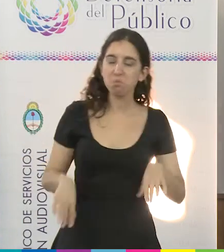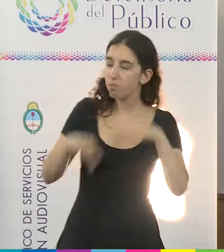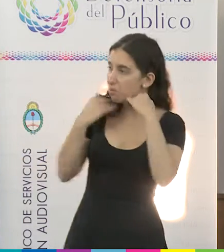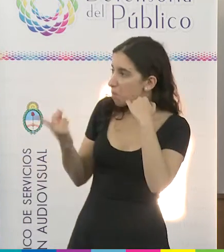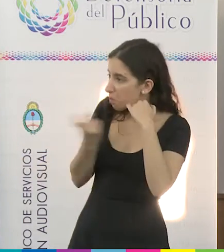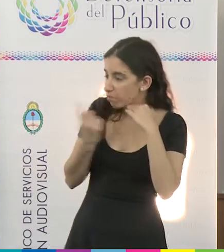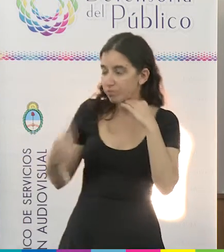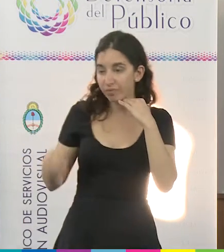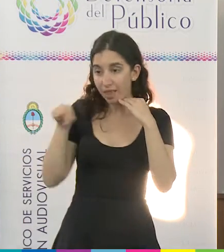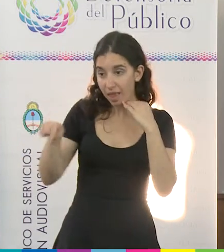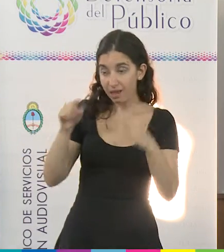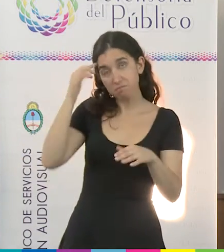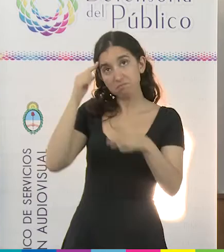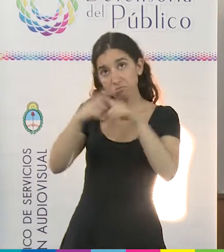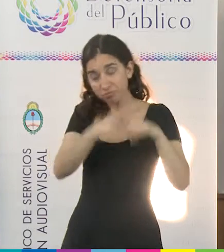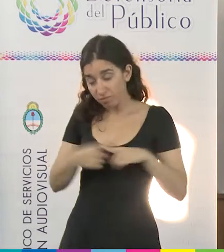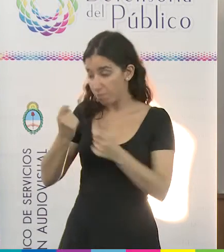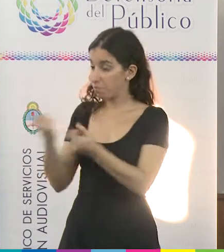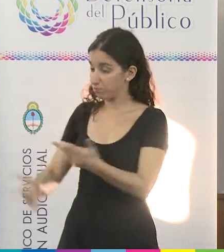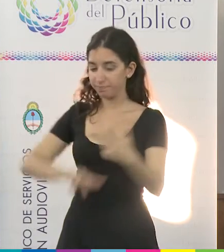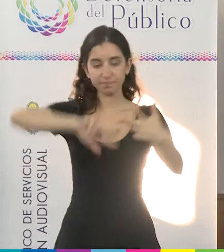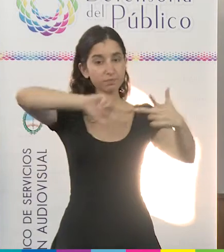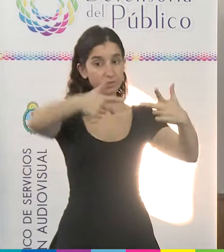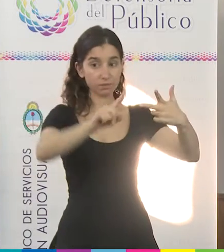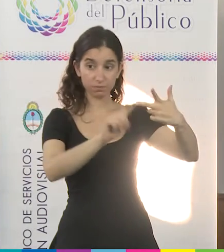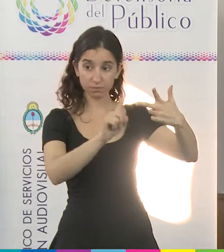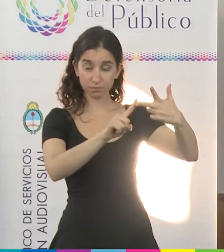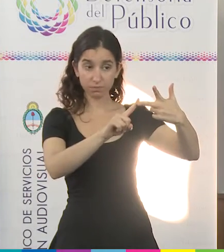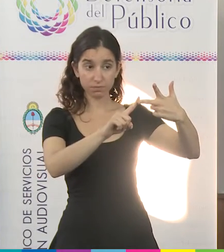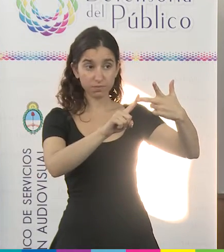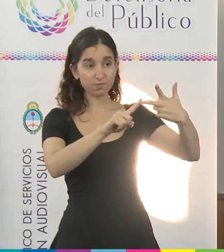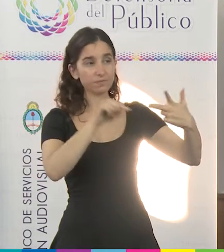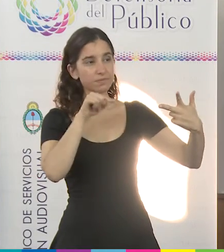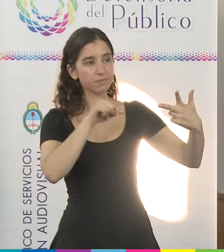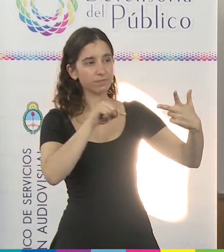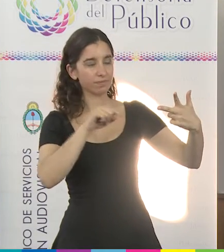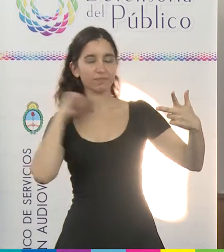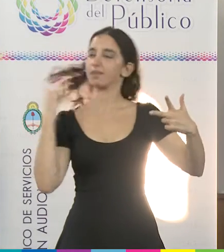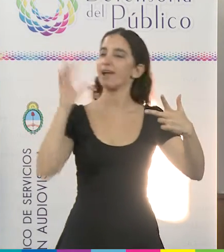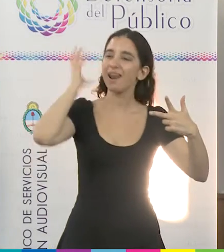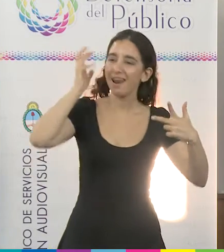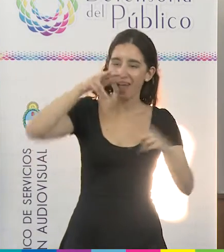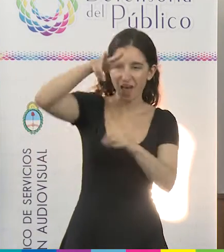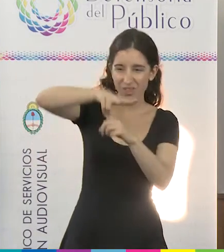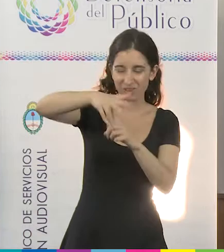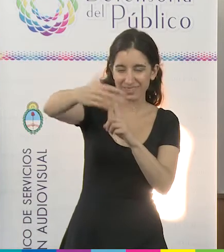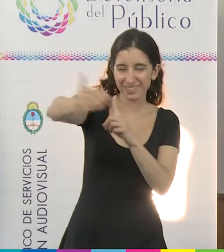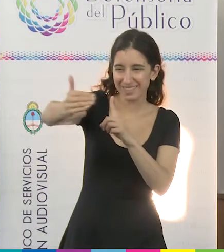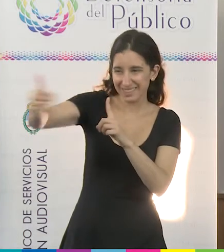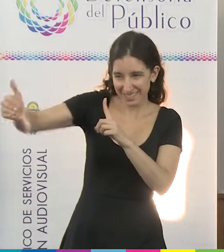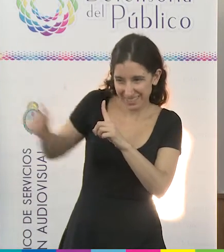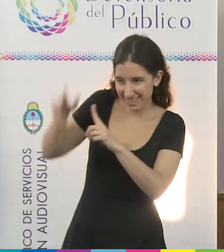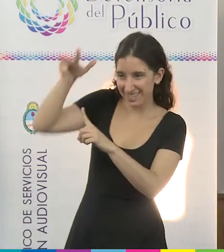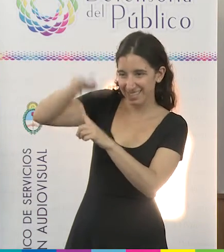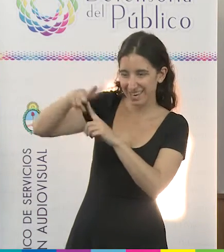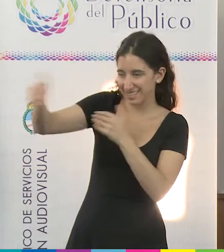potencial. Tercero, regularizar la situación de emisoras de baja potencia con el